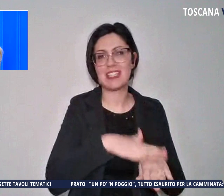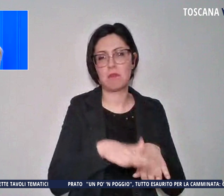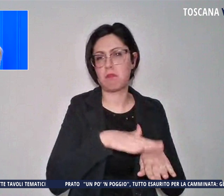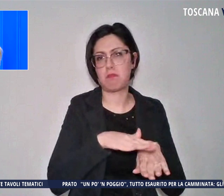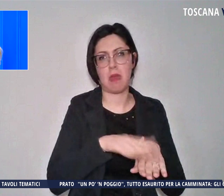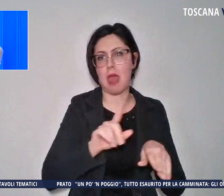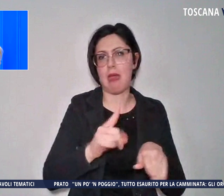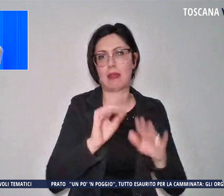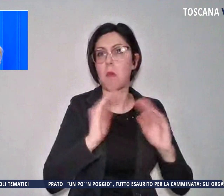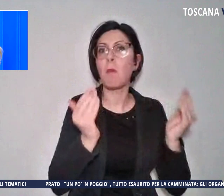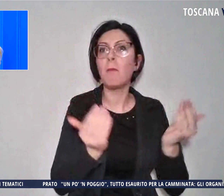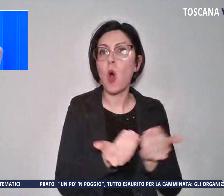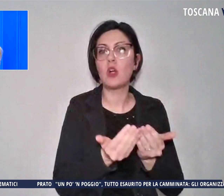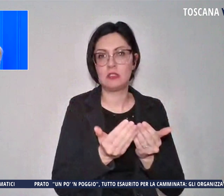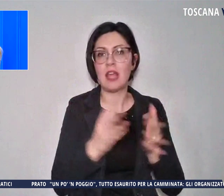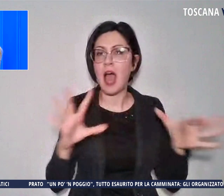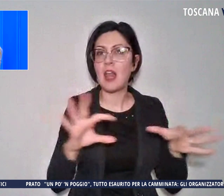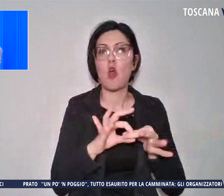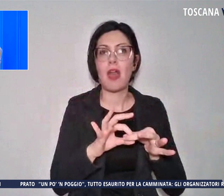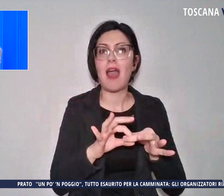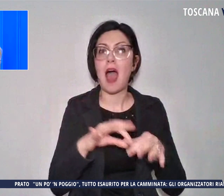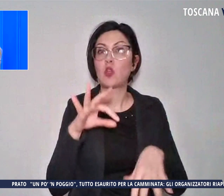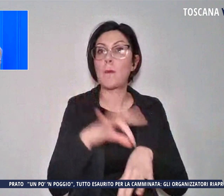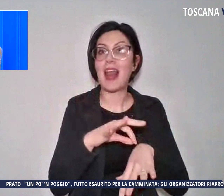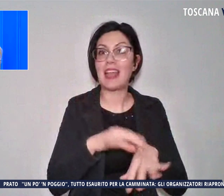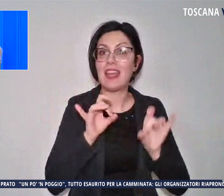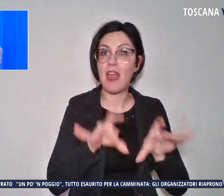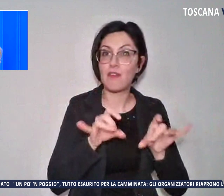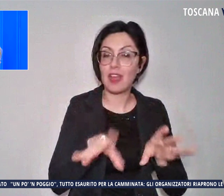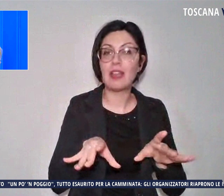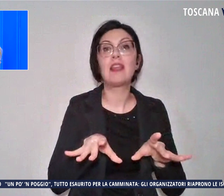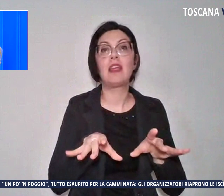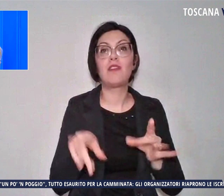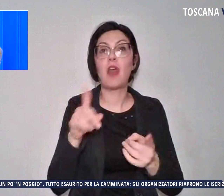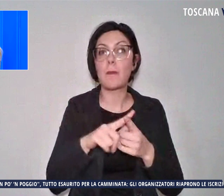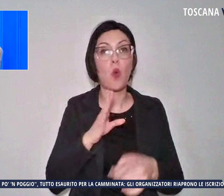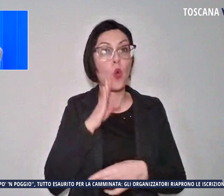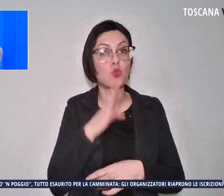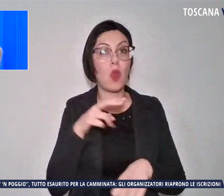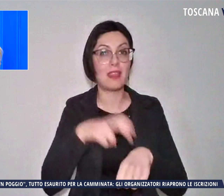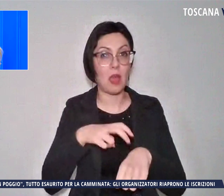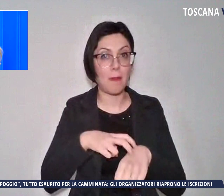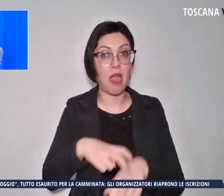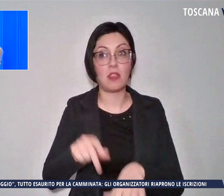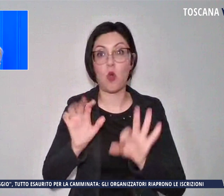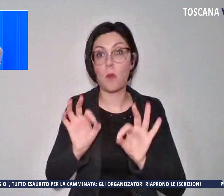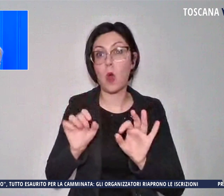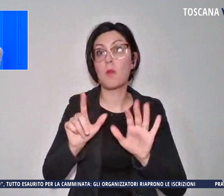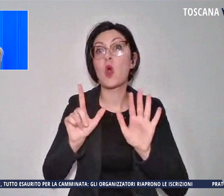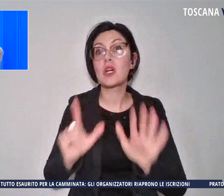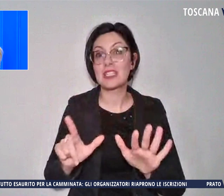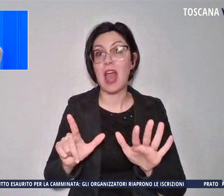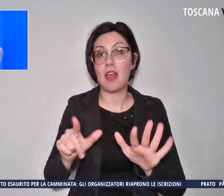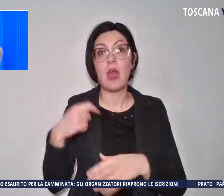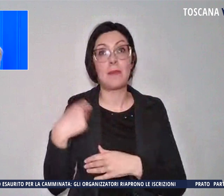campo delle malattie infettive e consulente medico di sette presidenti degli Stati Uniti è